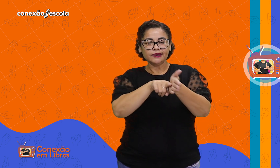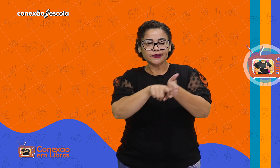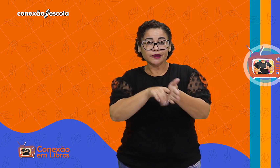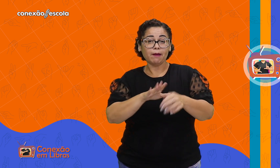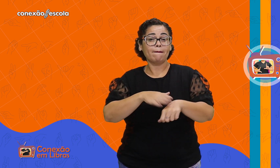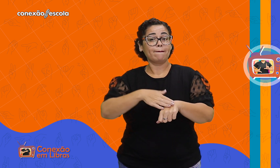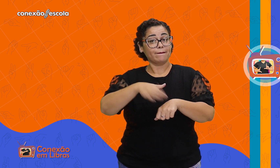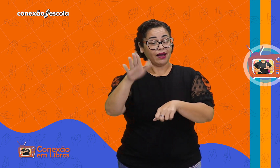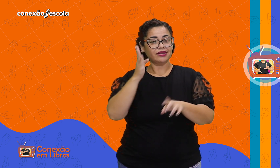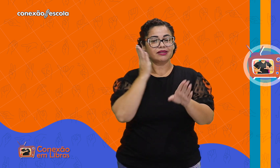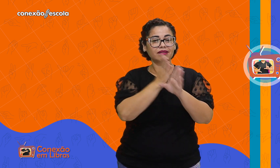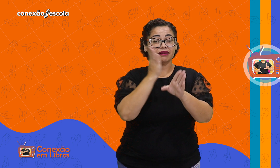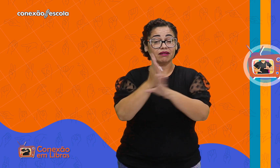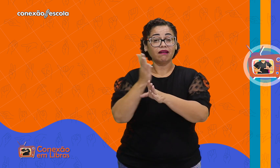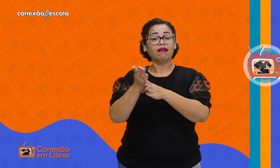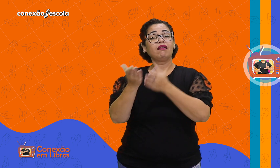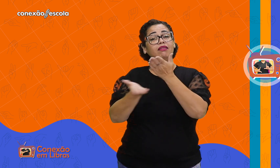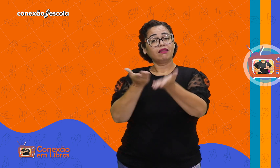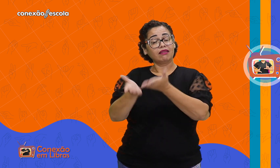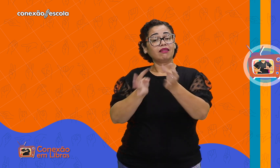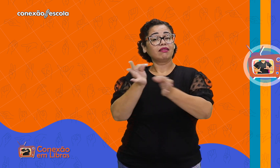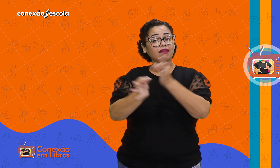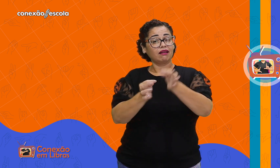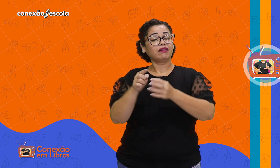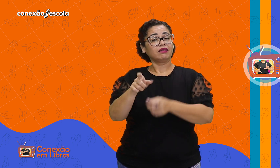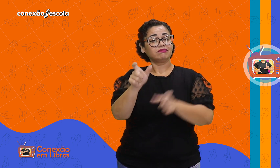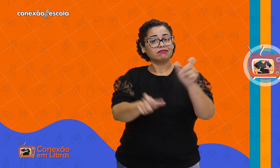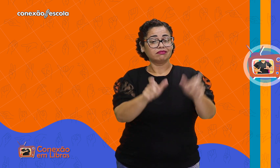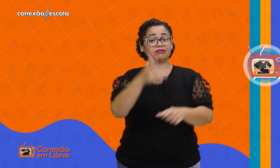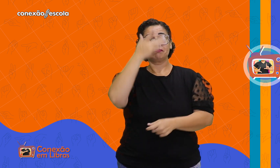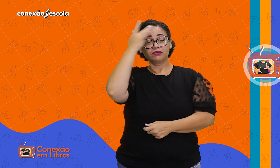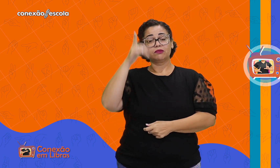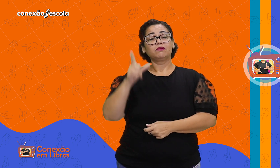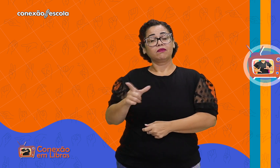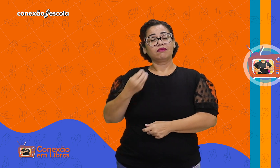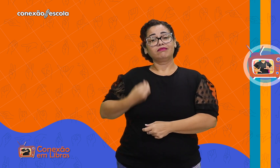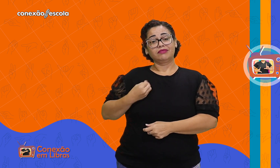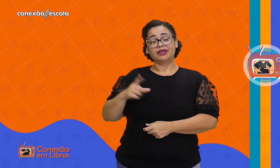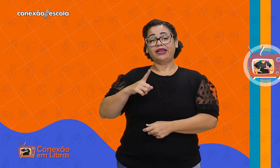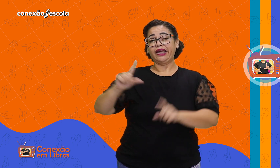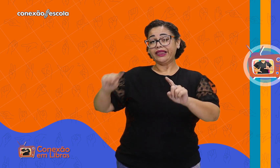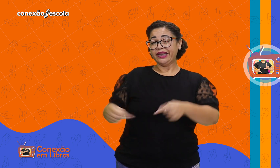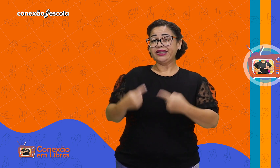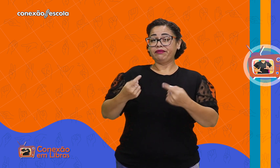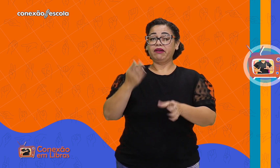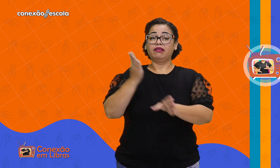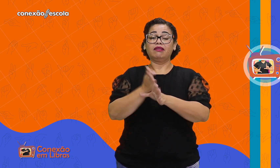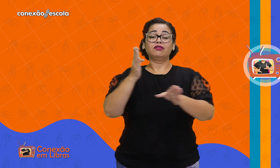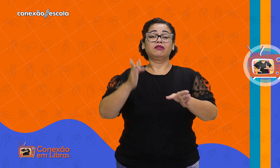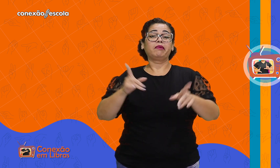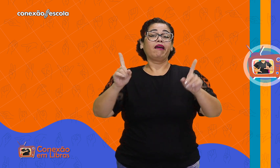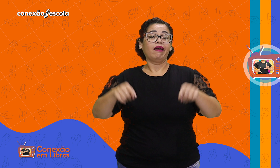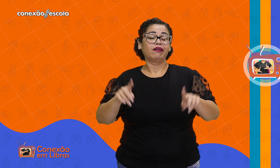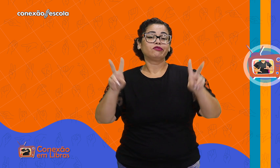a investigar mais, e identificar e tratar indivíduos que possam estar enfrentando desafios